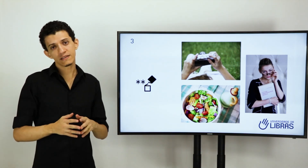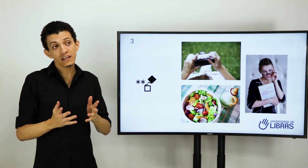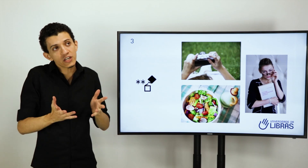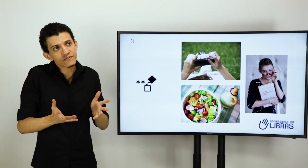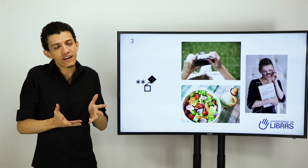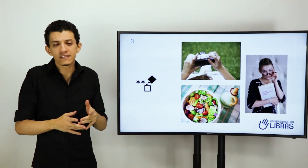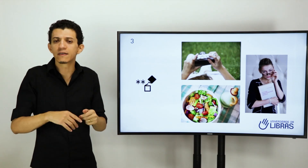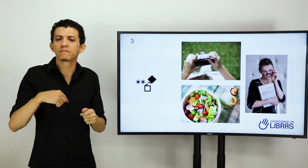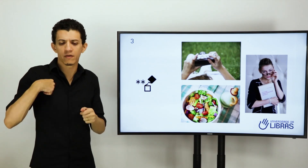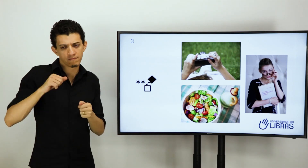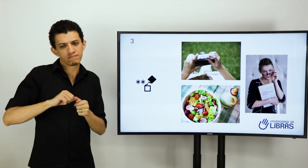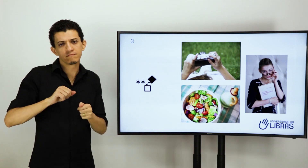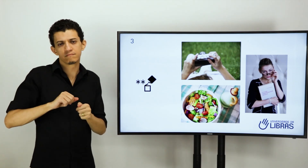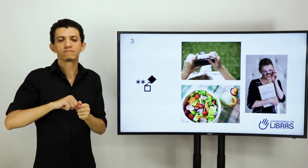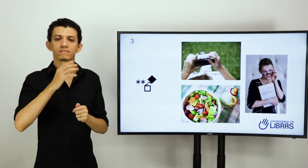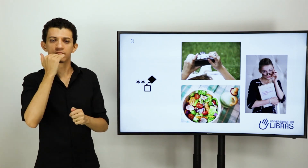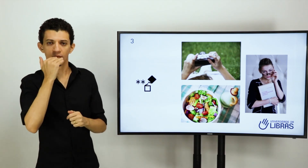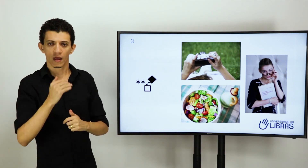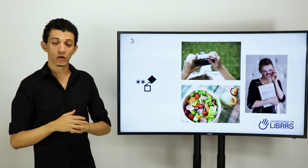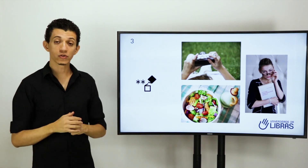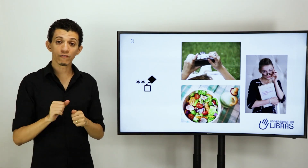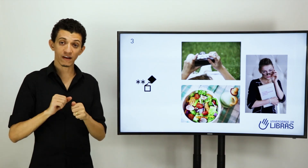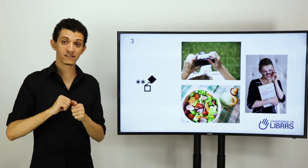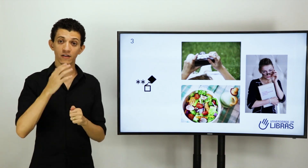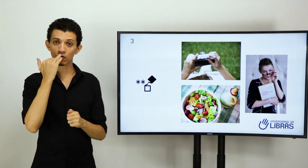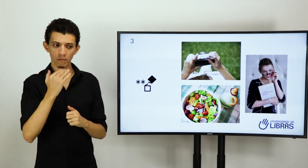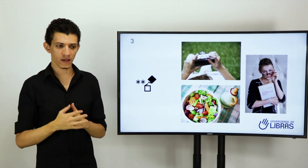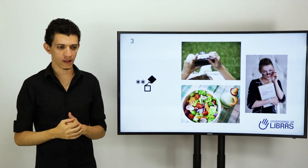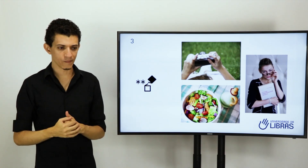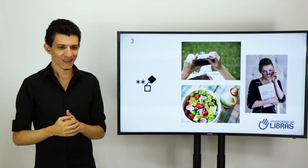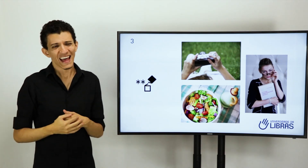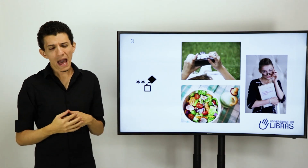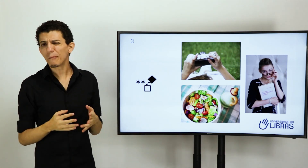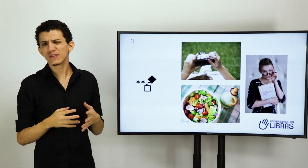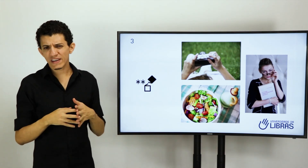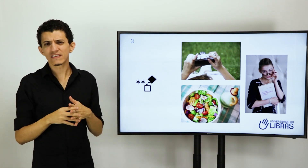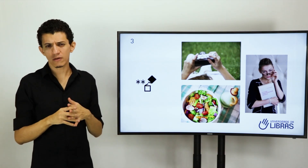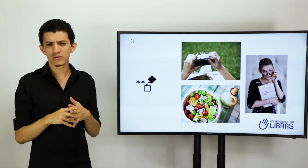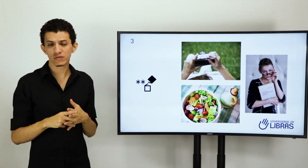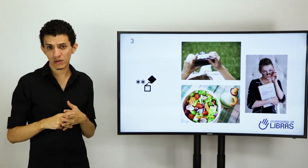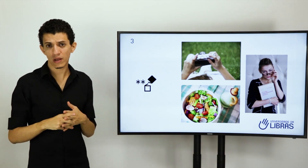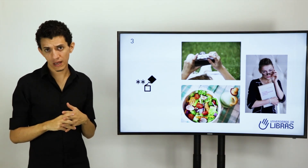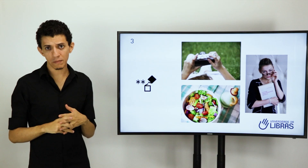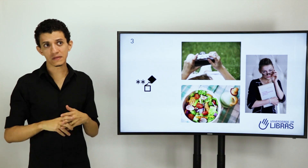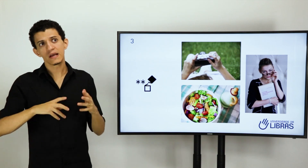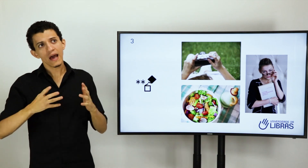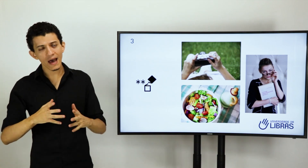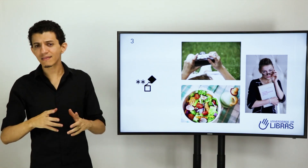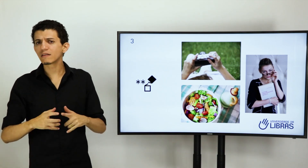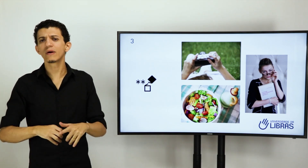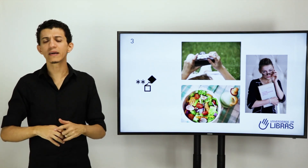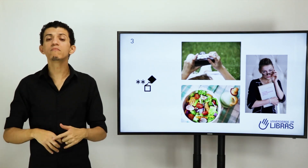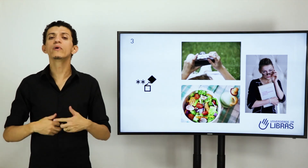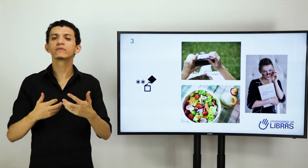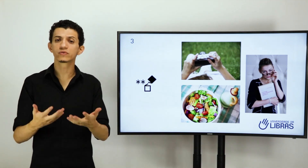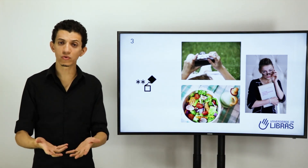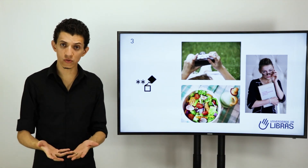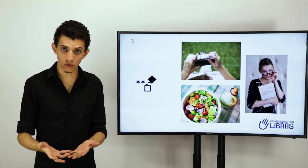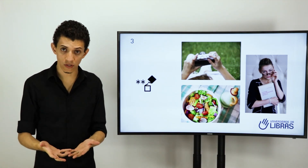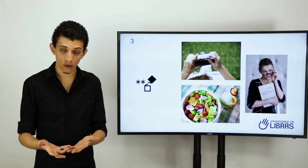Tem gente que fala assim. Eu estou fazendo comida. É possível essa construção em libras? É. Tanto é que muitos surdos usam.